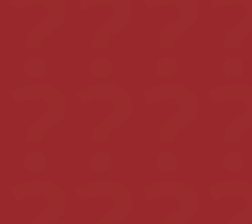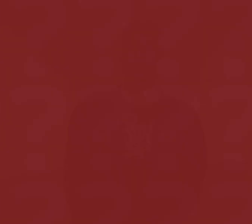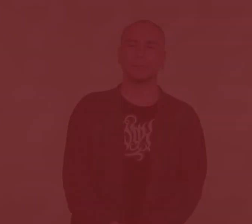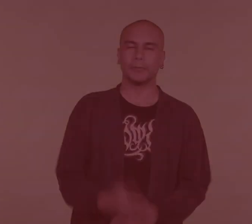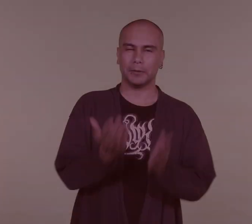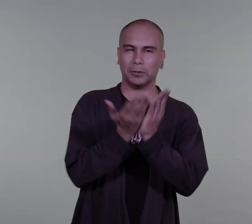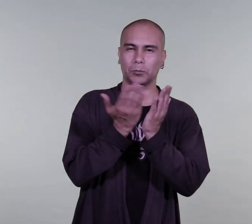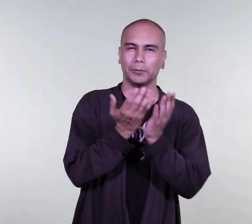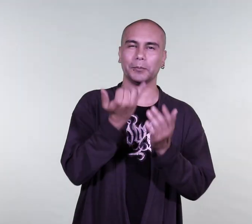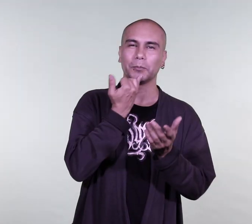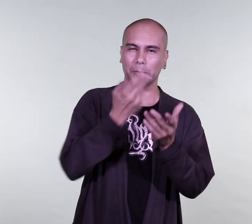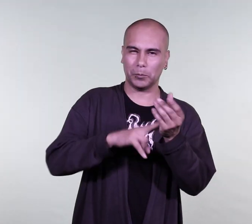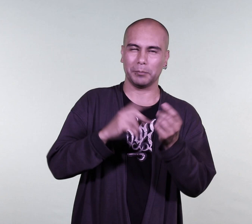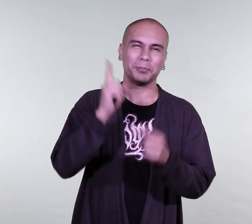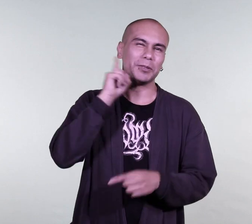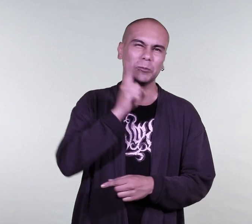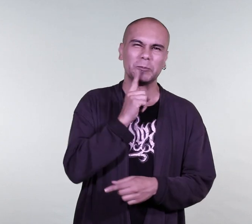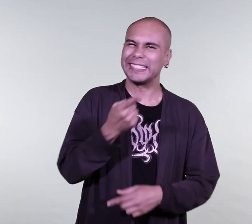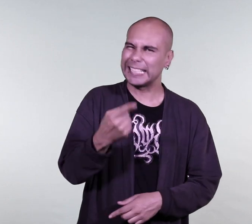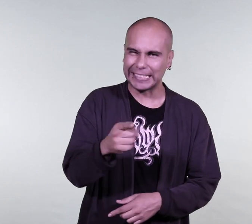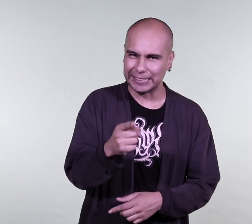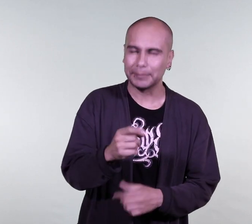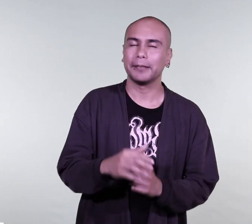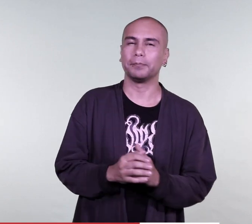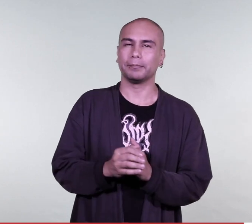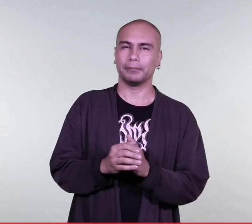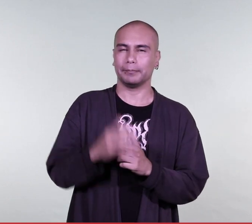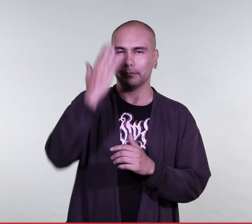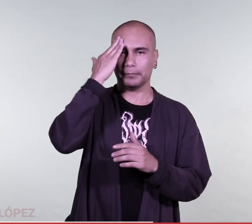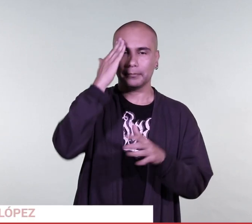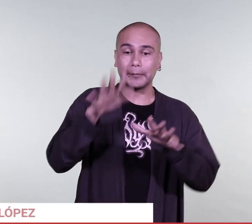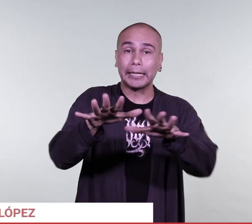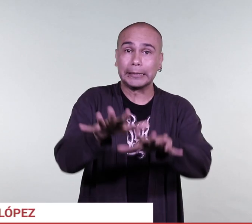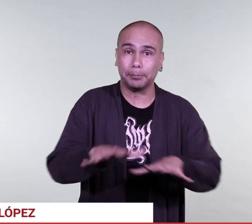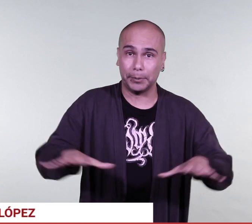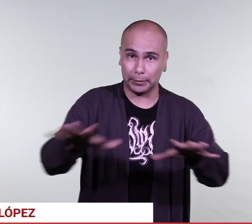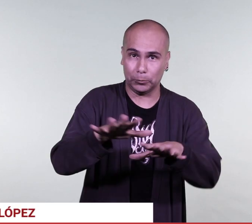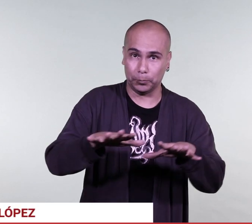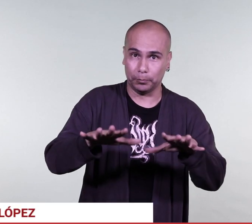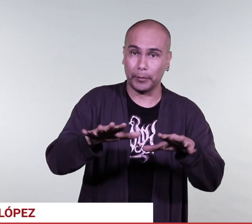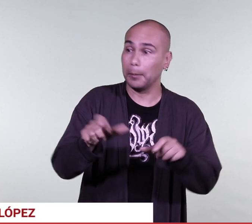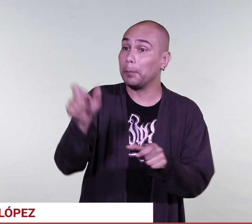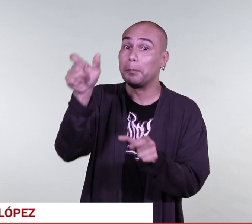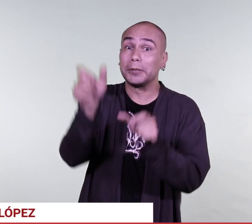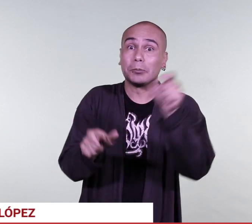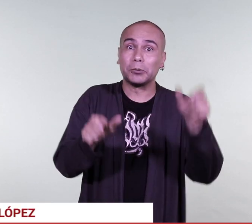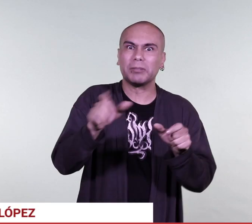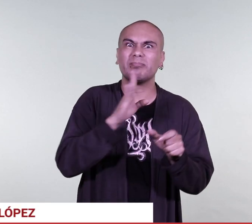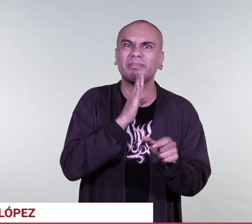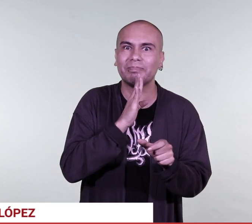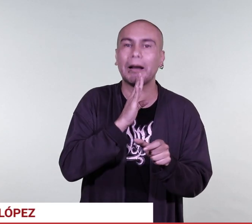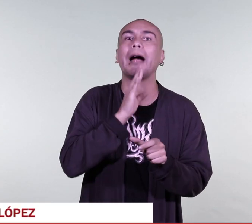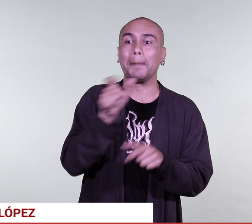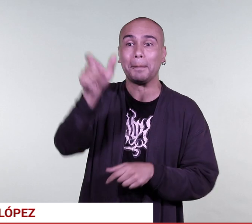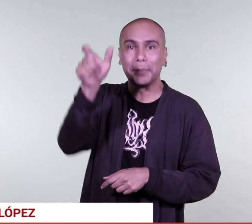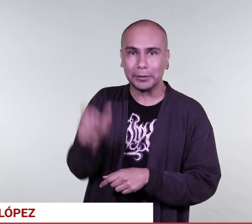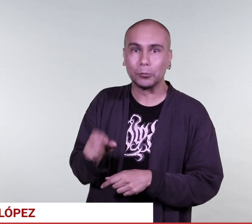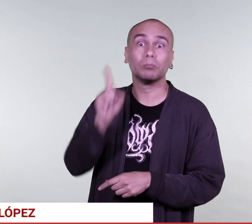Bueno, cuando hablamos de educación bilingüe para personas sordas, hablamos entonces de un espacio en el cual confluyen las